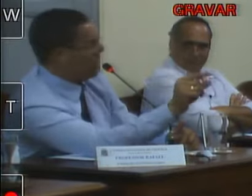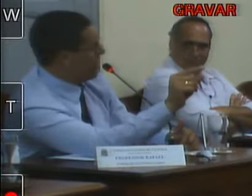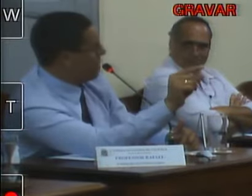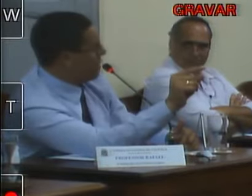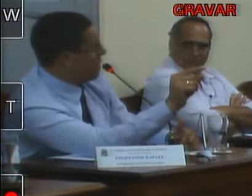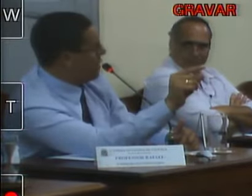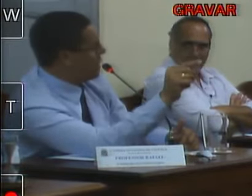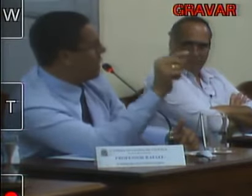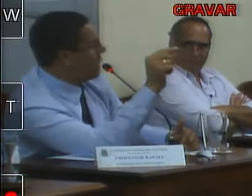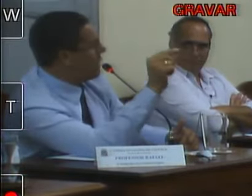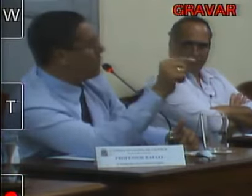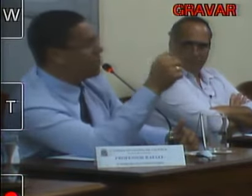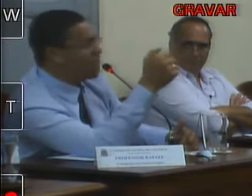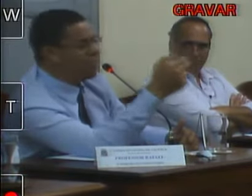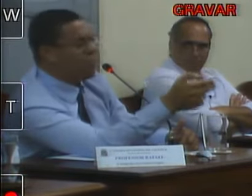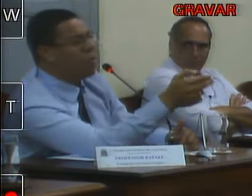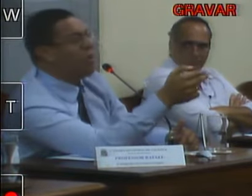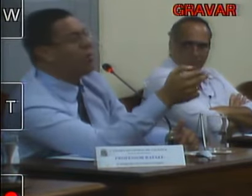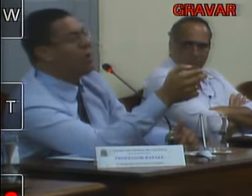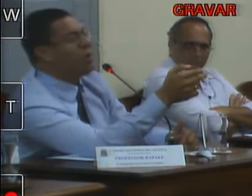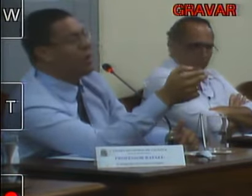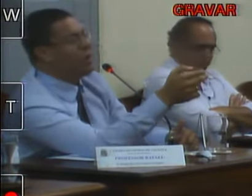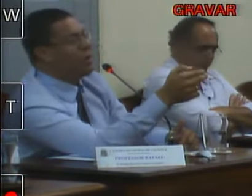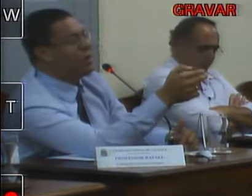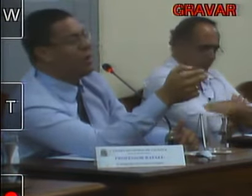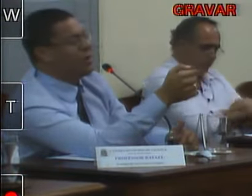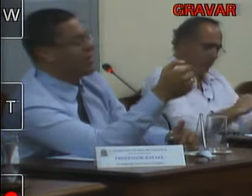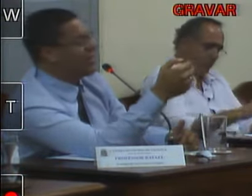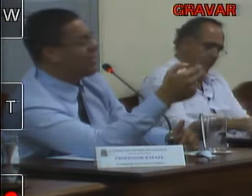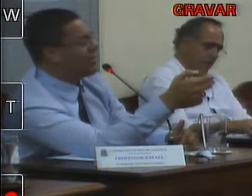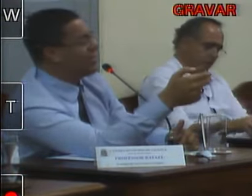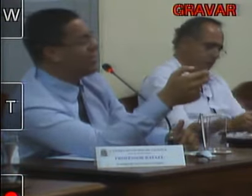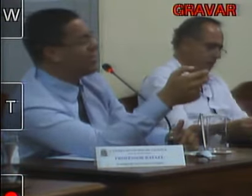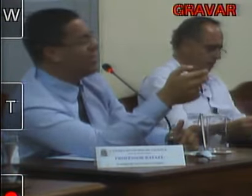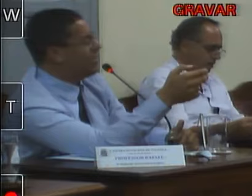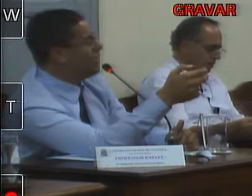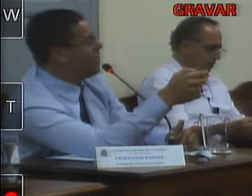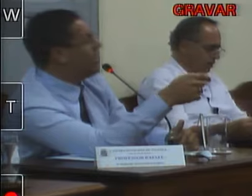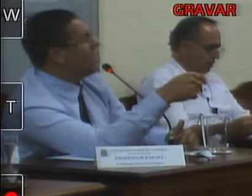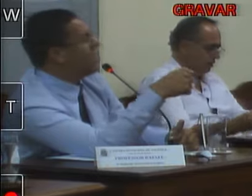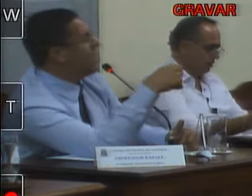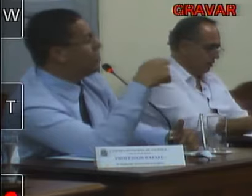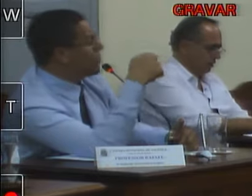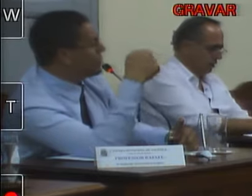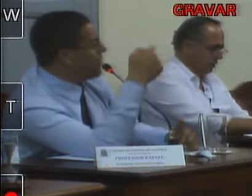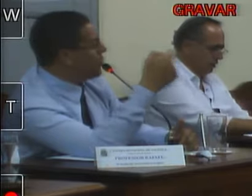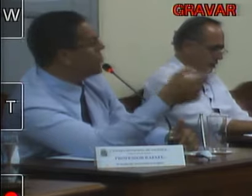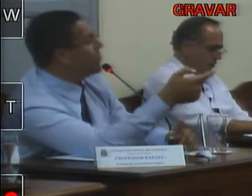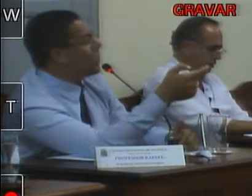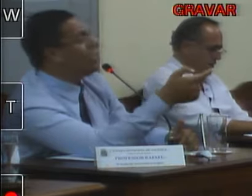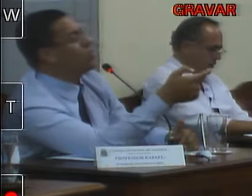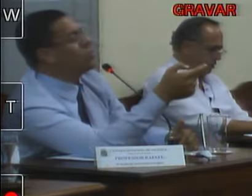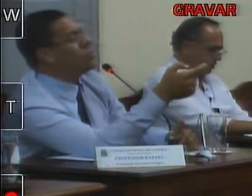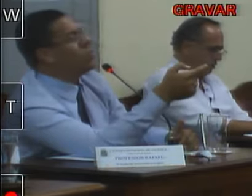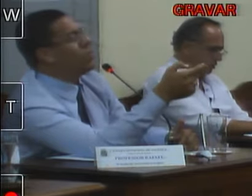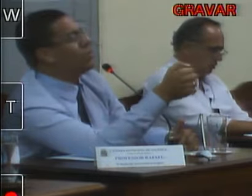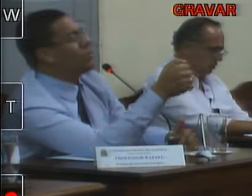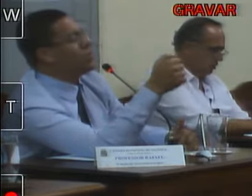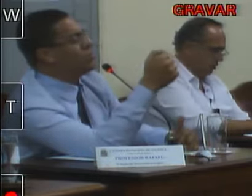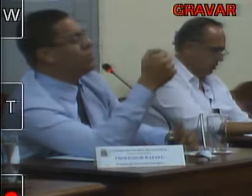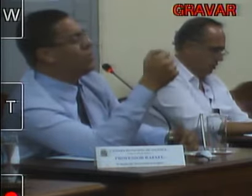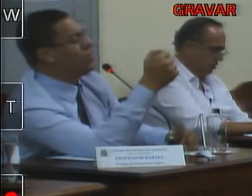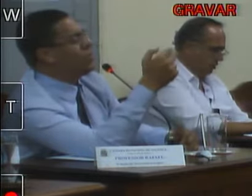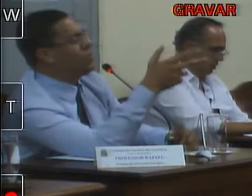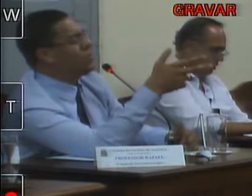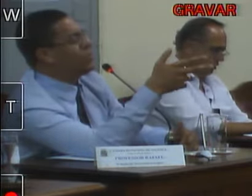porca. E aí, eu estive lá com a Secretaria de Educação, e eles estão sendo notificados a todo momento.